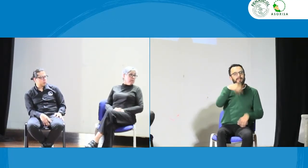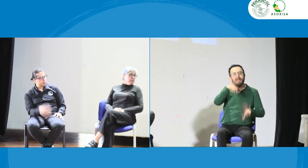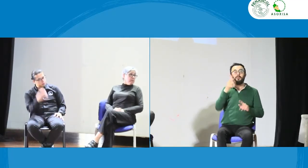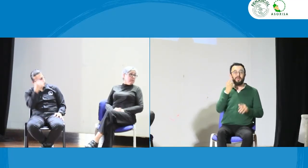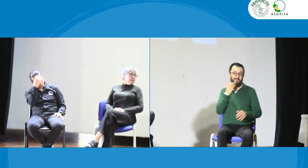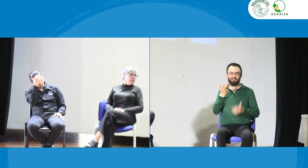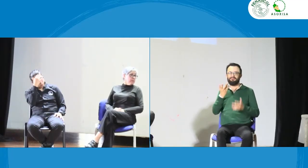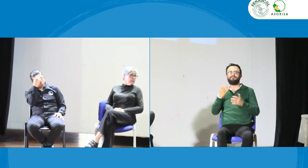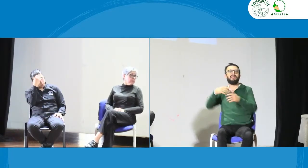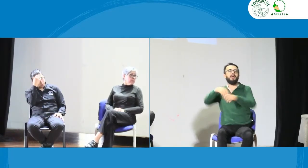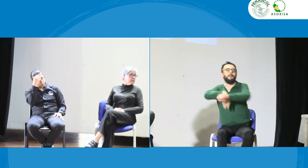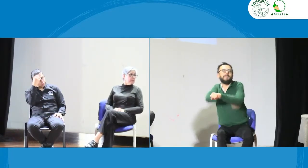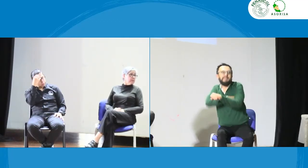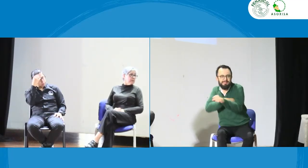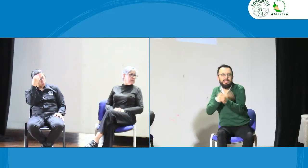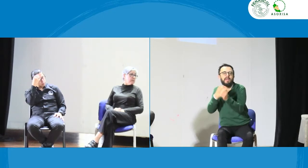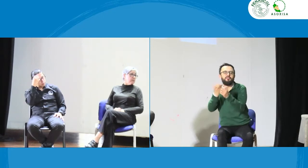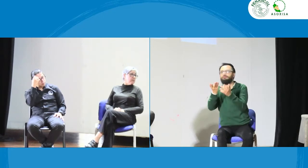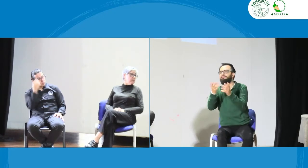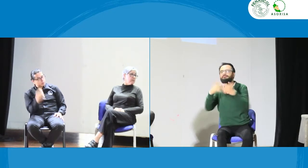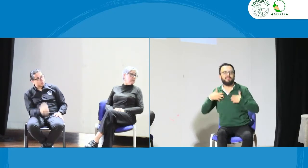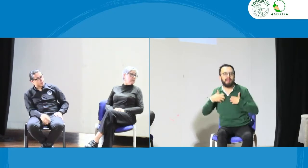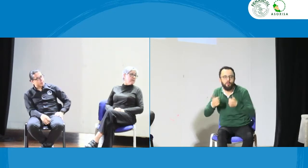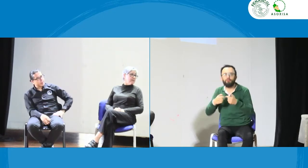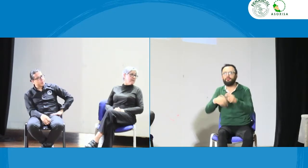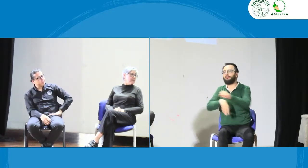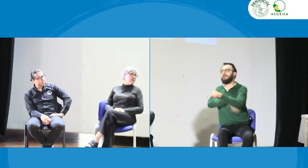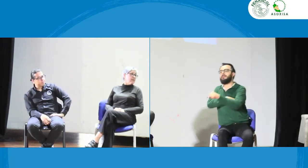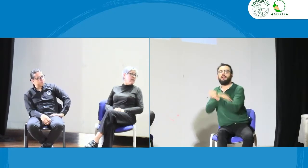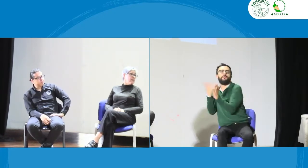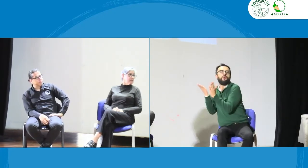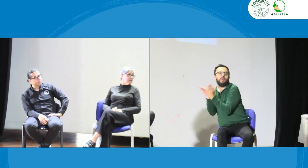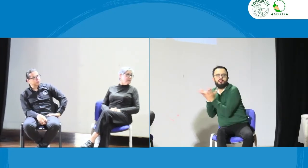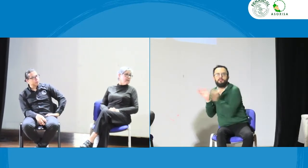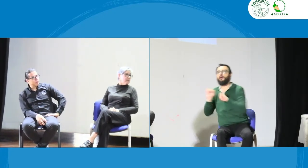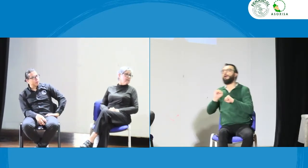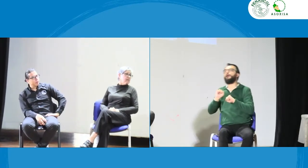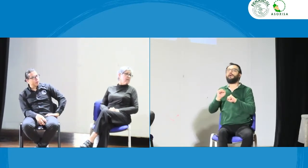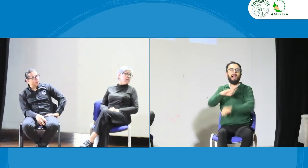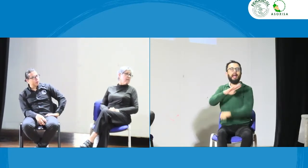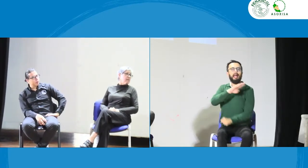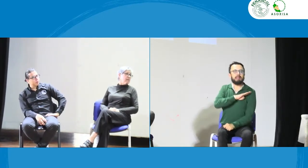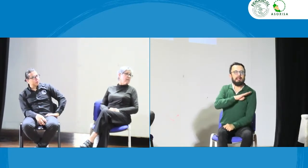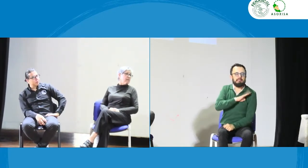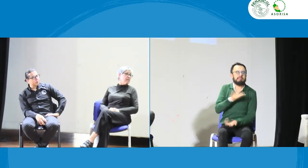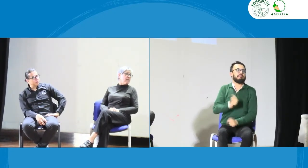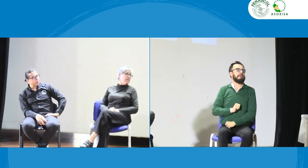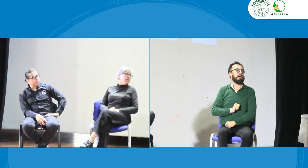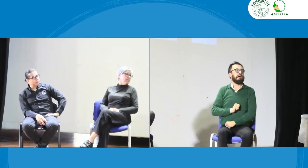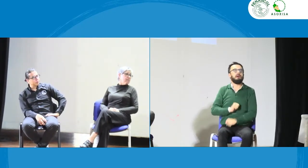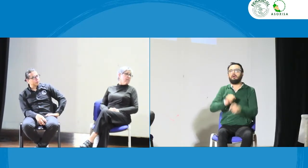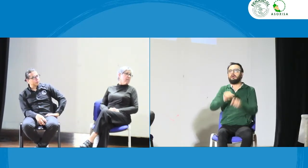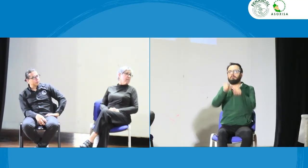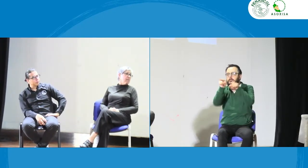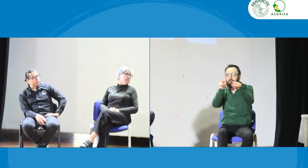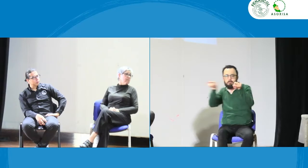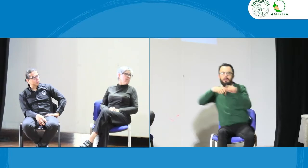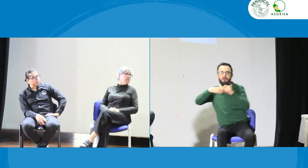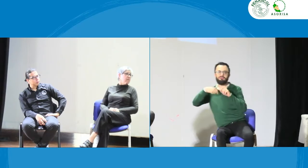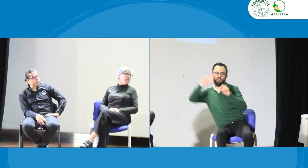claramente uno puede estar en el acercarse al ministerio de salud ministerio de educación a una alcaldía